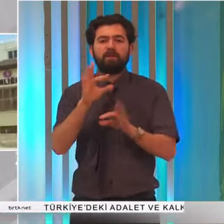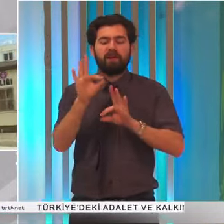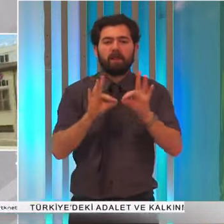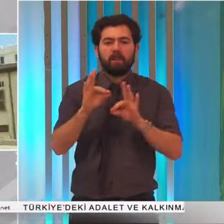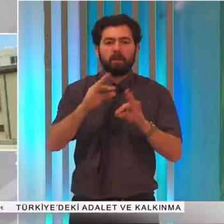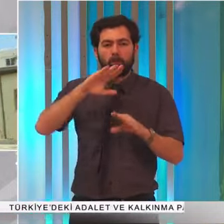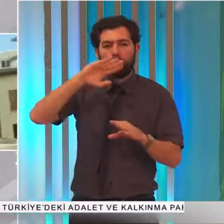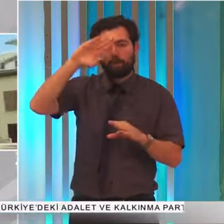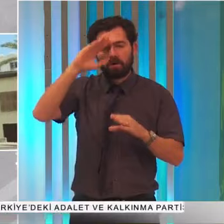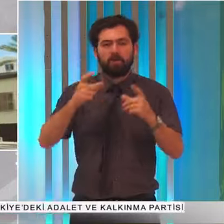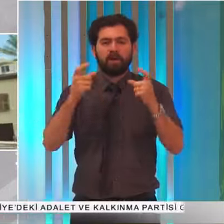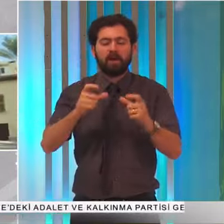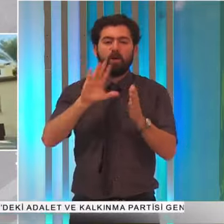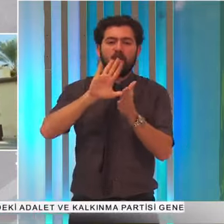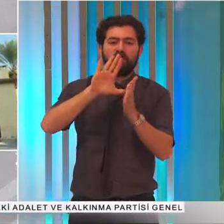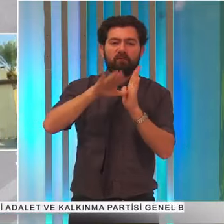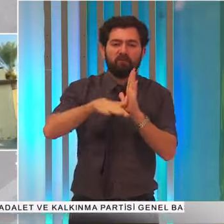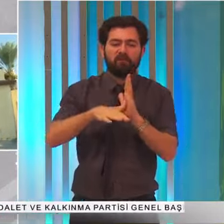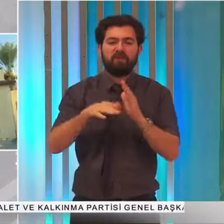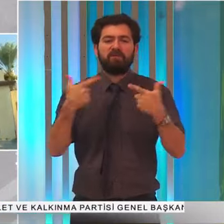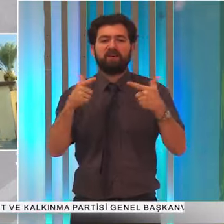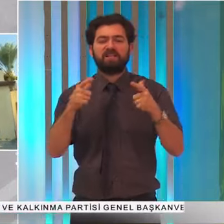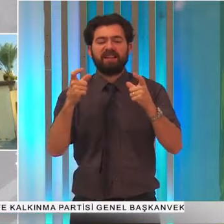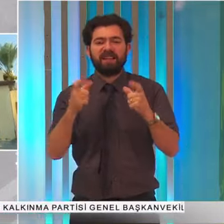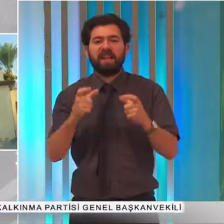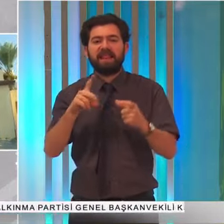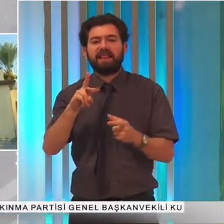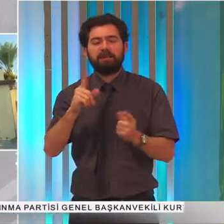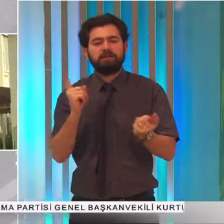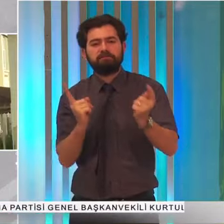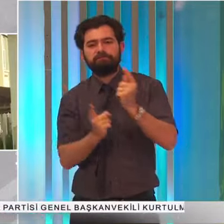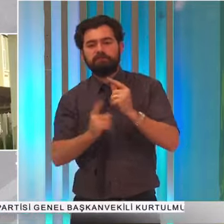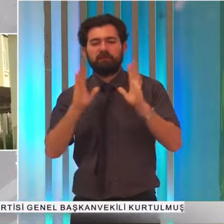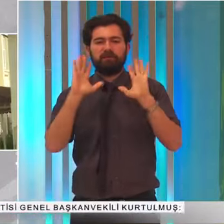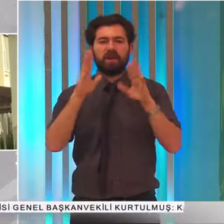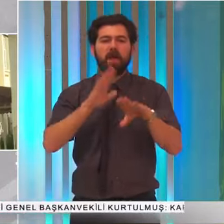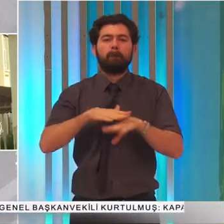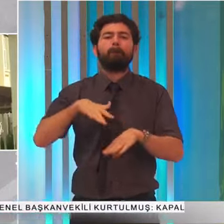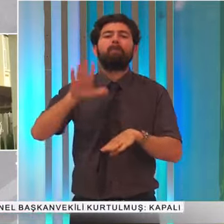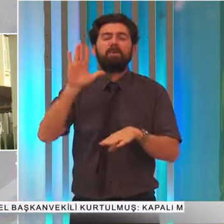Park, festival alanı gibi etkinliklerinde yapılmaması uygun görüldü.